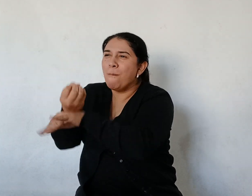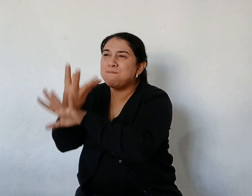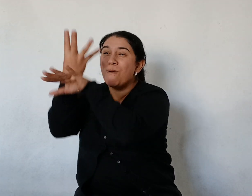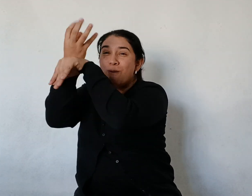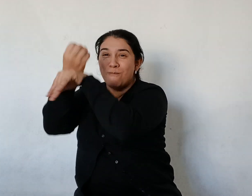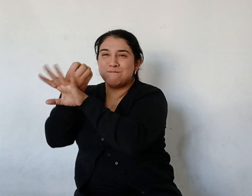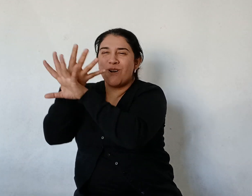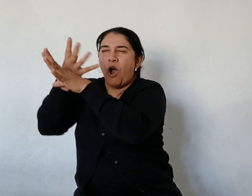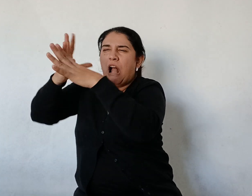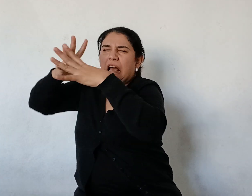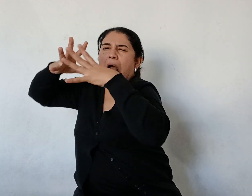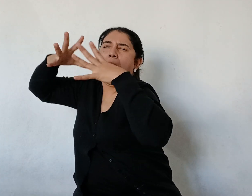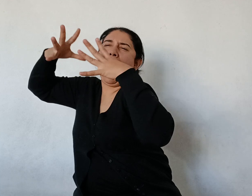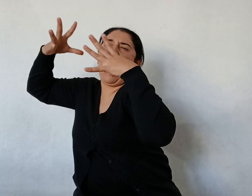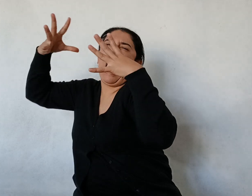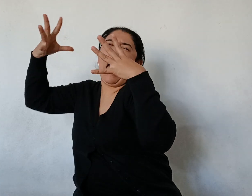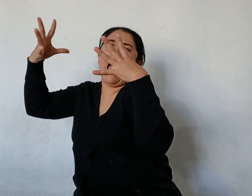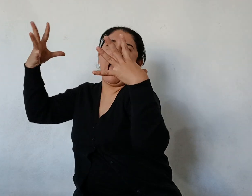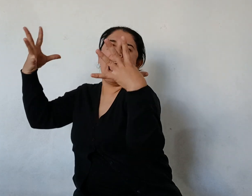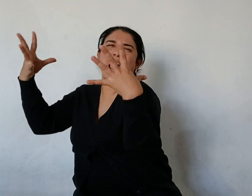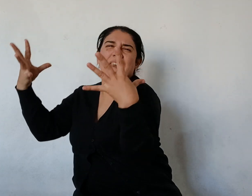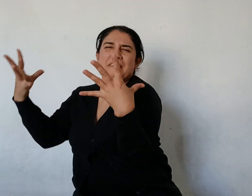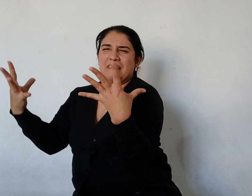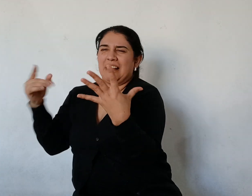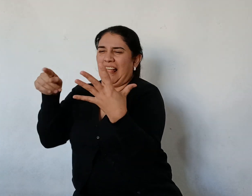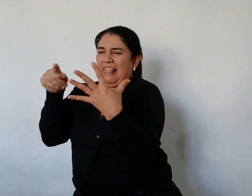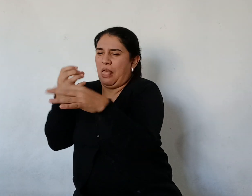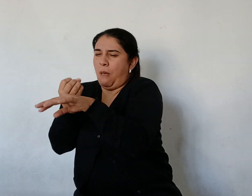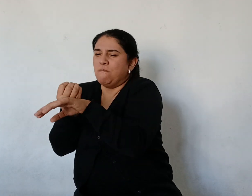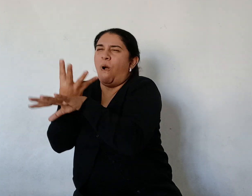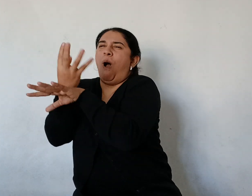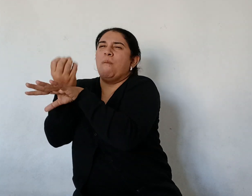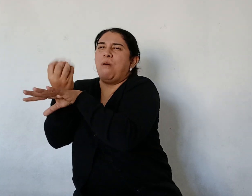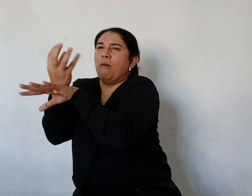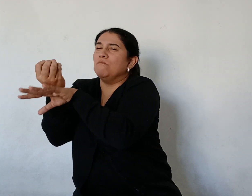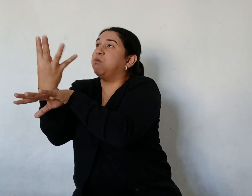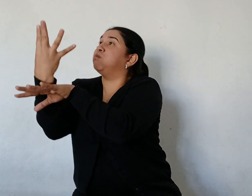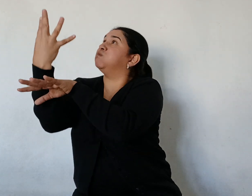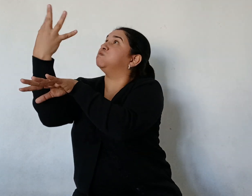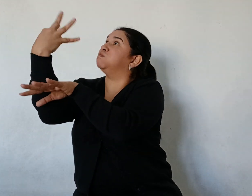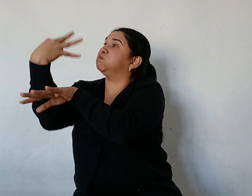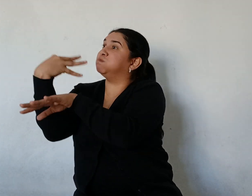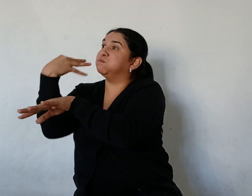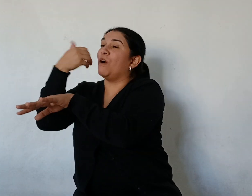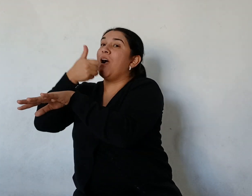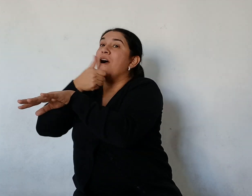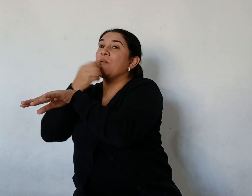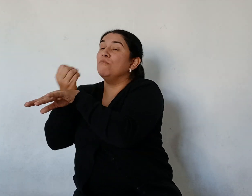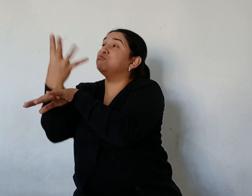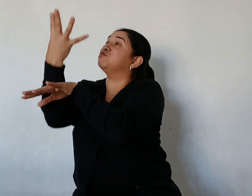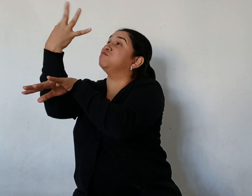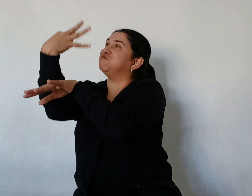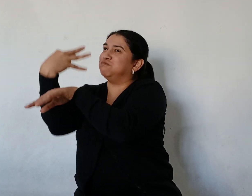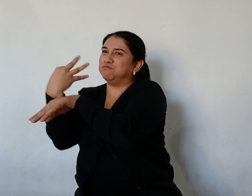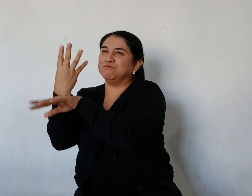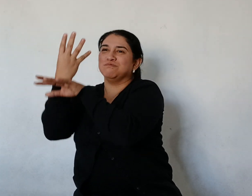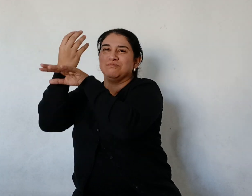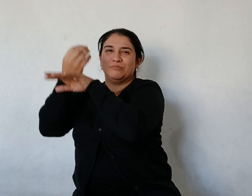blanca por la nariz El agua cae para atrás Al oír esto Los yacarés